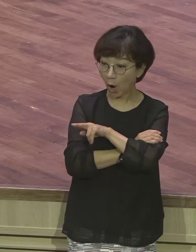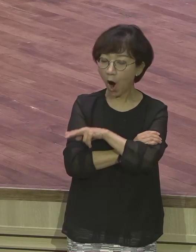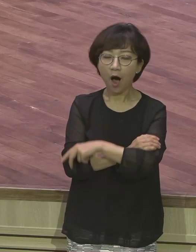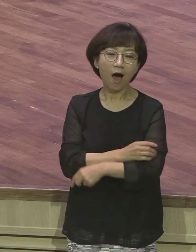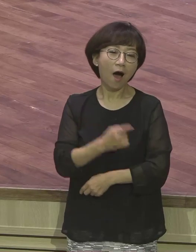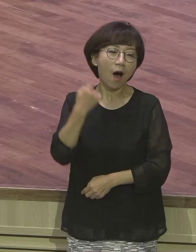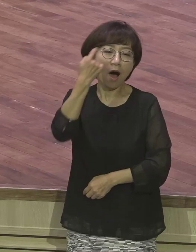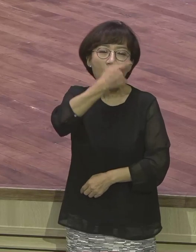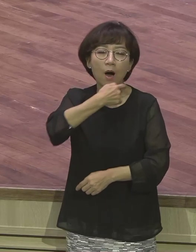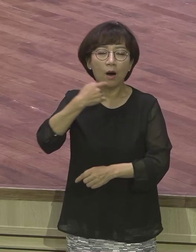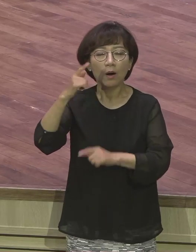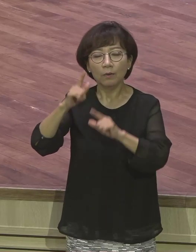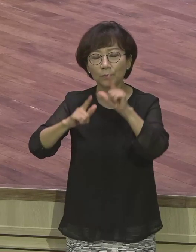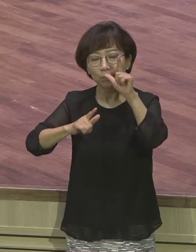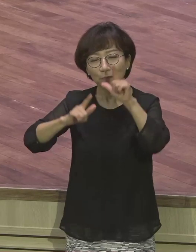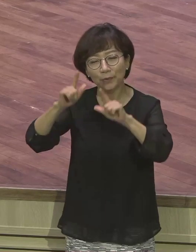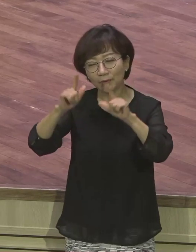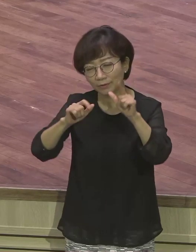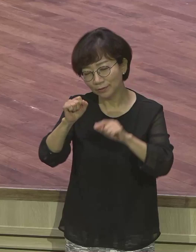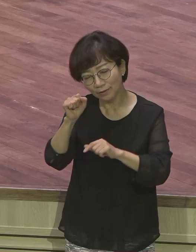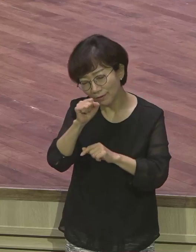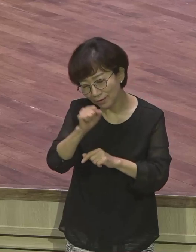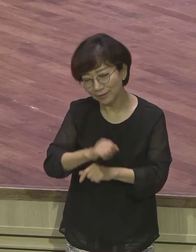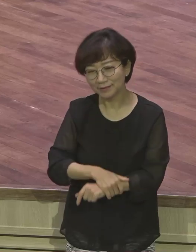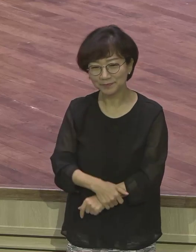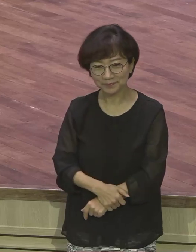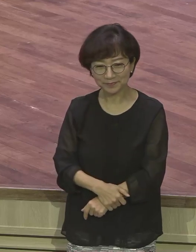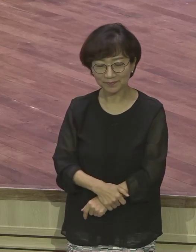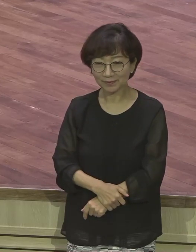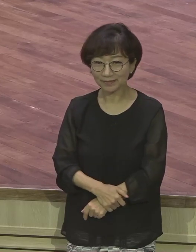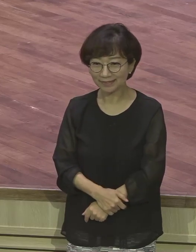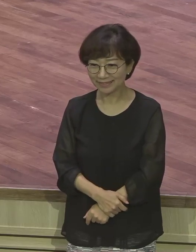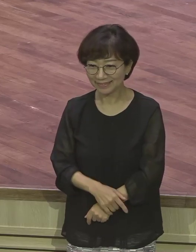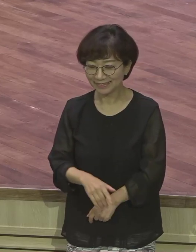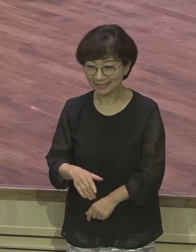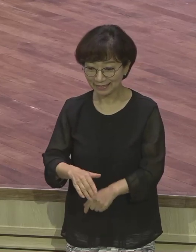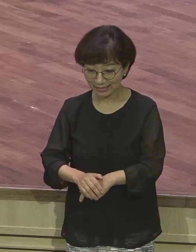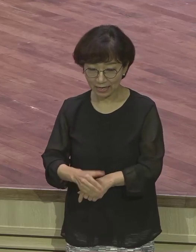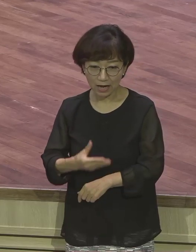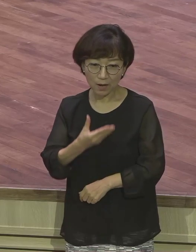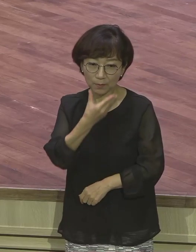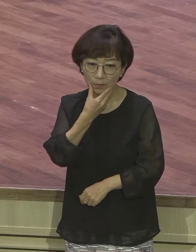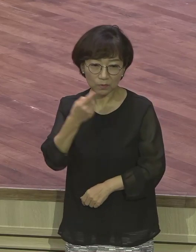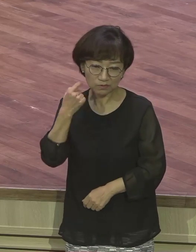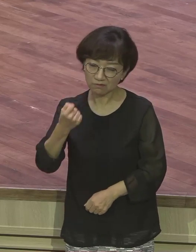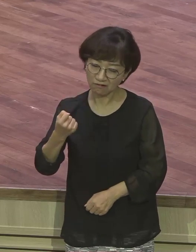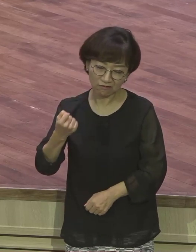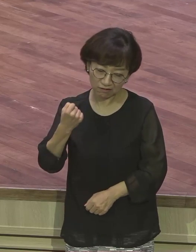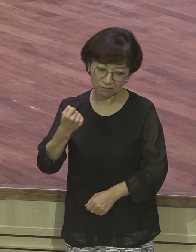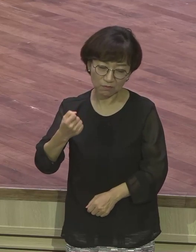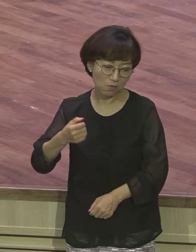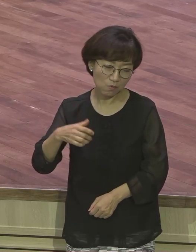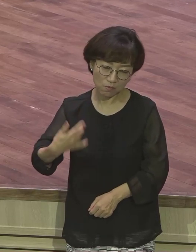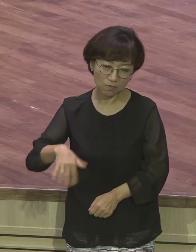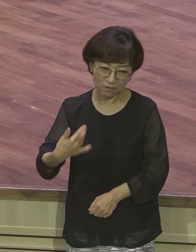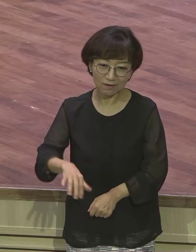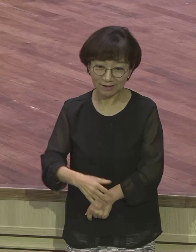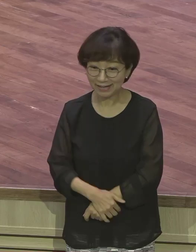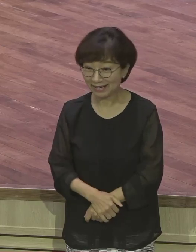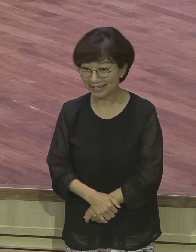영적 흐름을 쫙 하는지. 이 보금의 위대함이라는 것은요. 말도 못해요. 우리가 지금 랩런트 대리